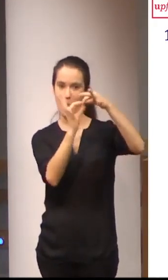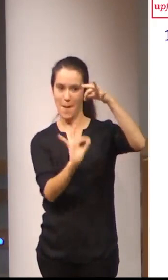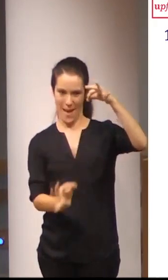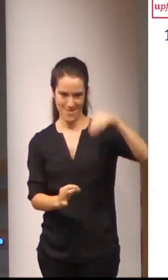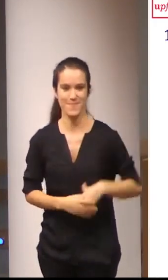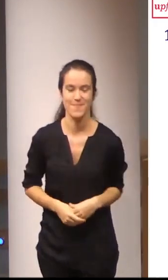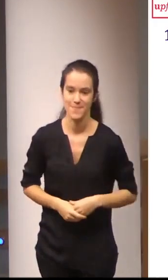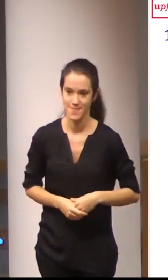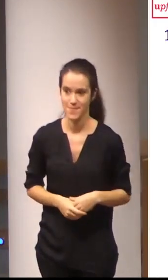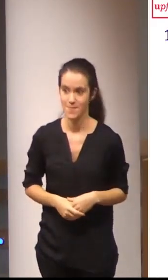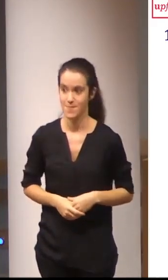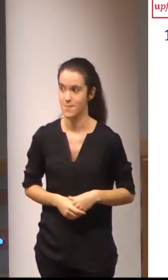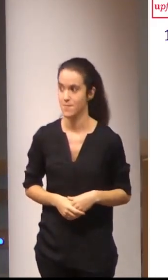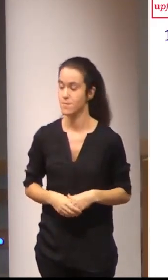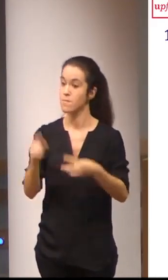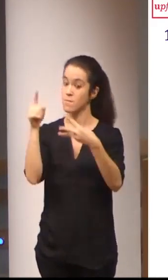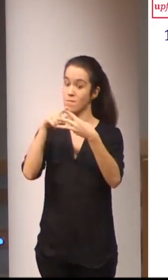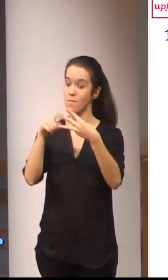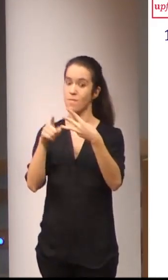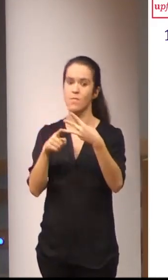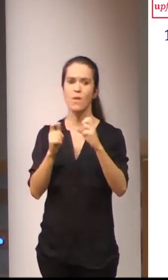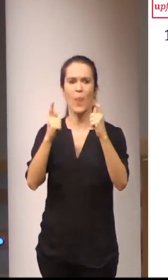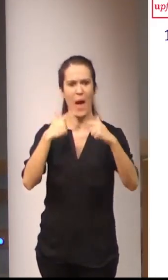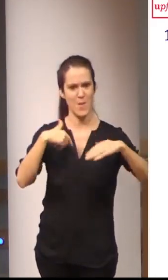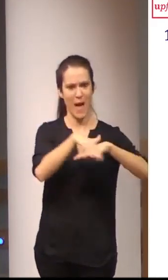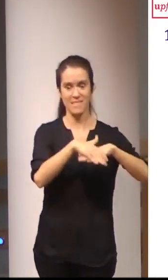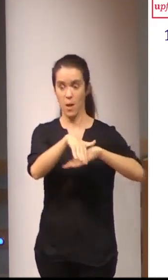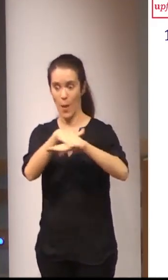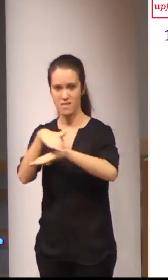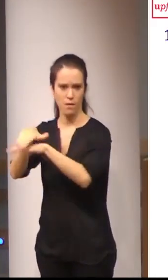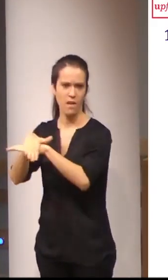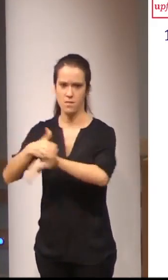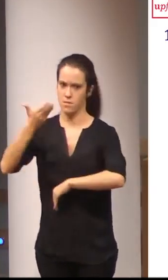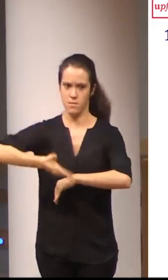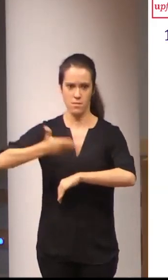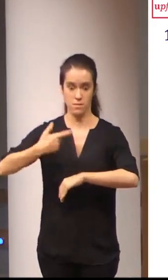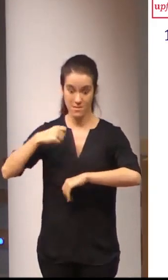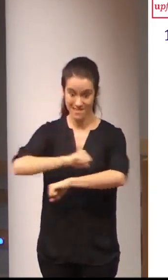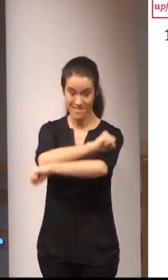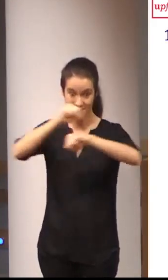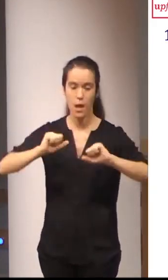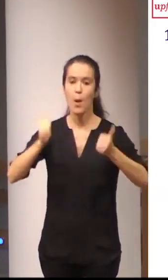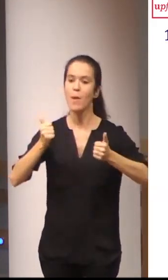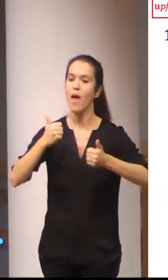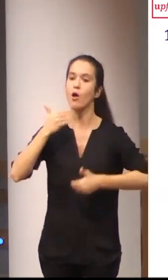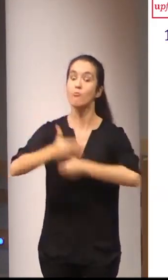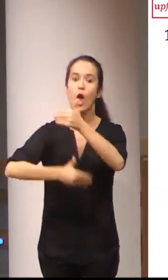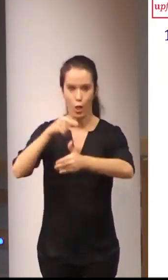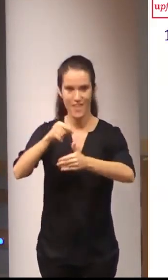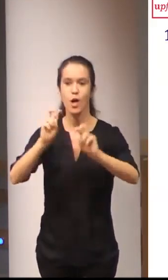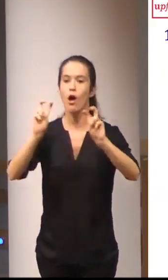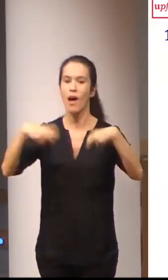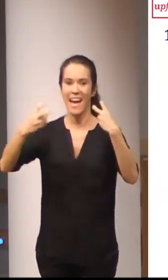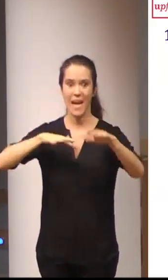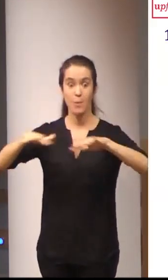Cada unha destes tres dominios proporciona unha base necesaria a partir da cual idealmente un proceso de revitalización de unha